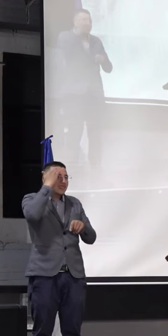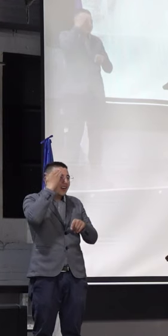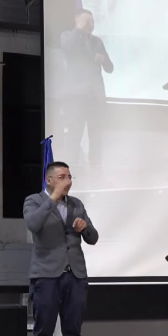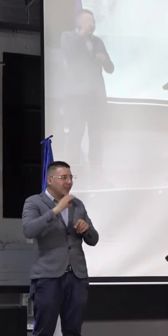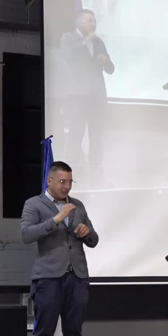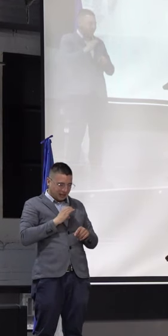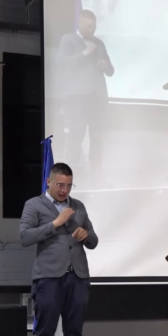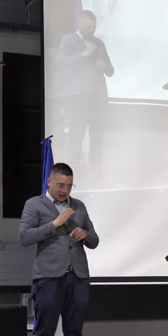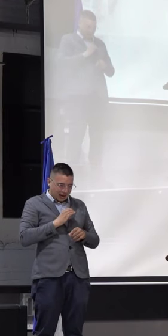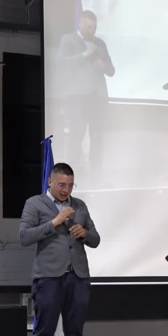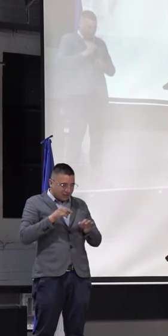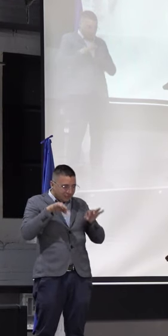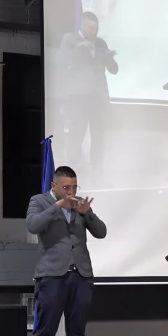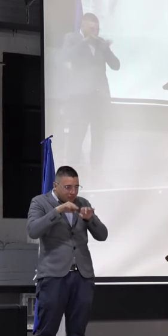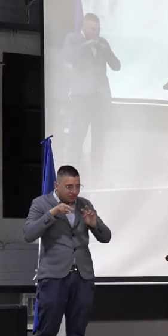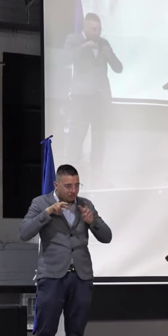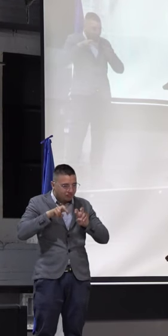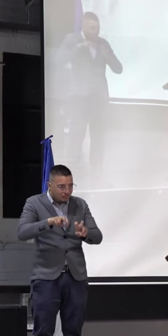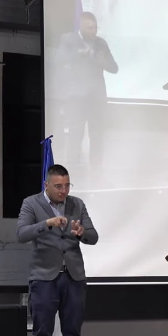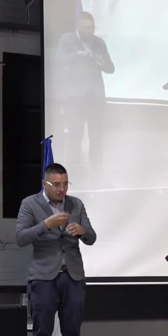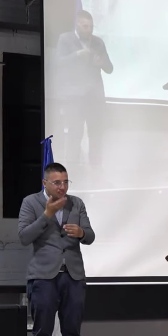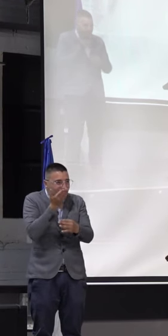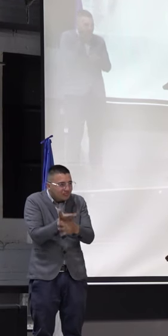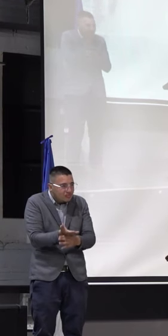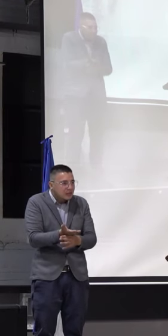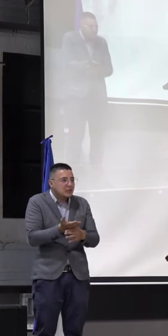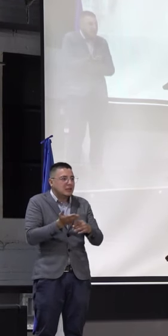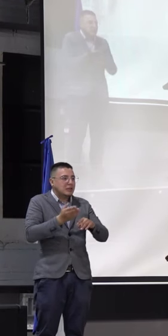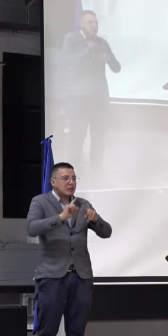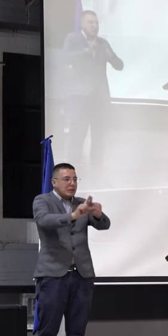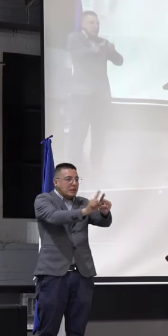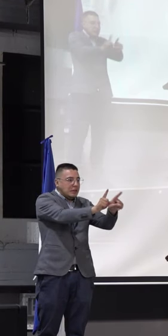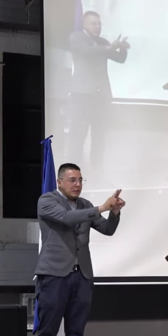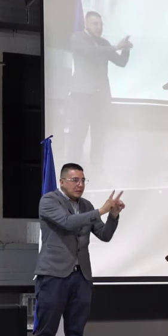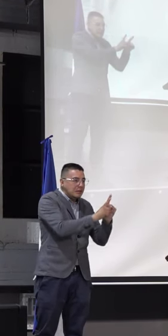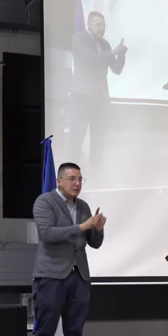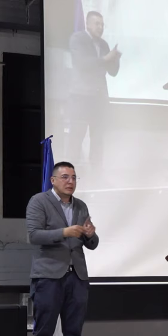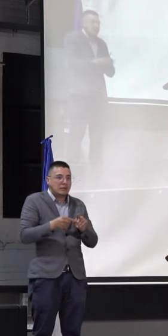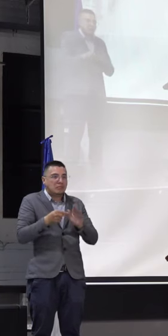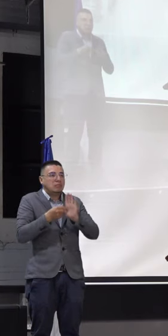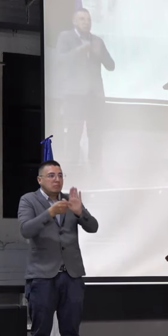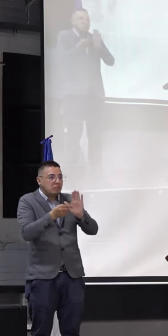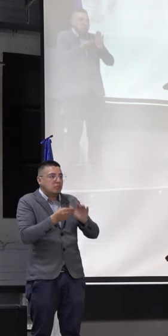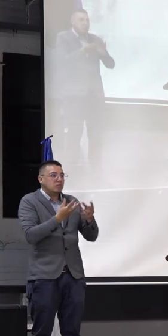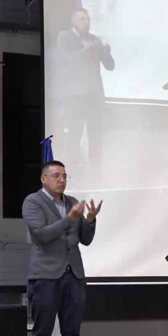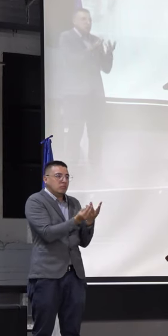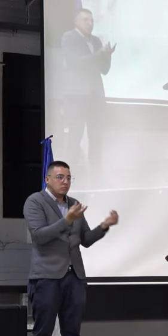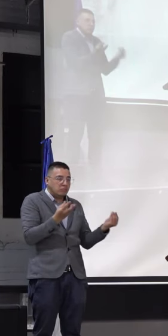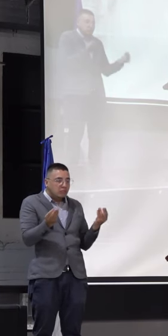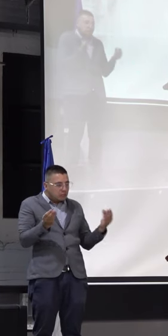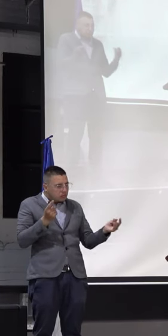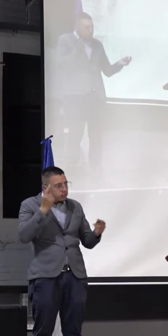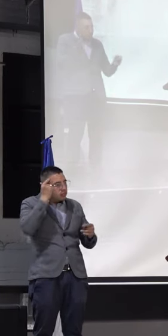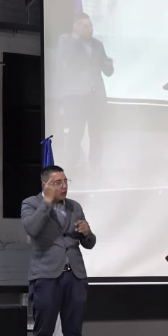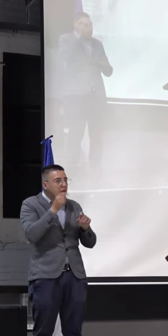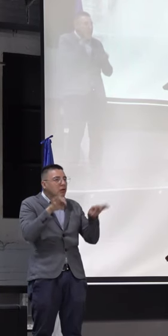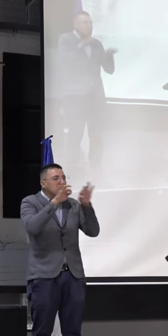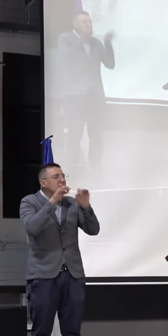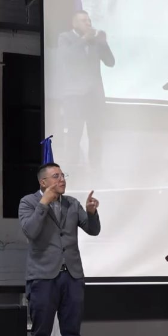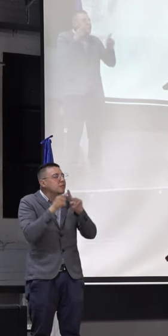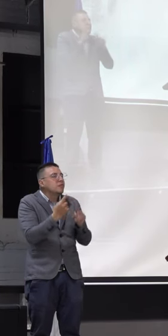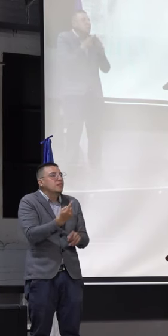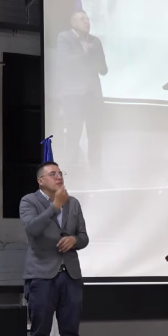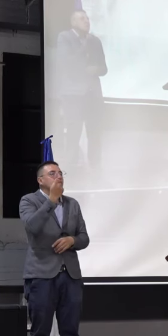carácter investigativo que se proponía en las diferentes planchas, no solamente se cultiva desde